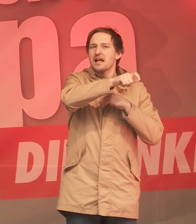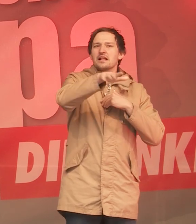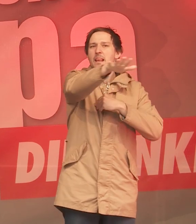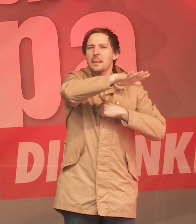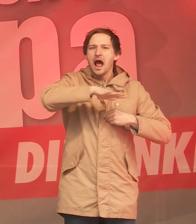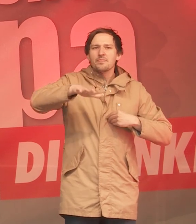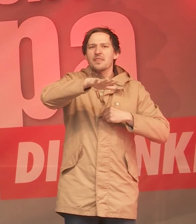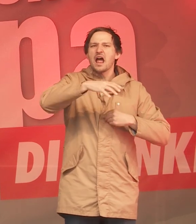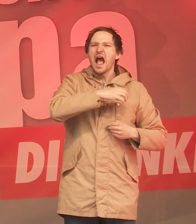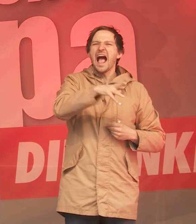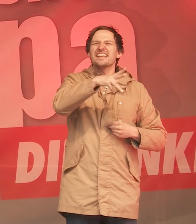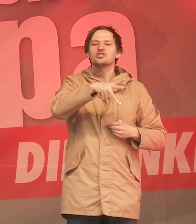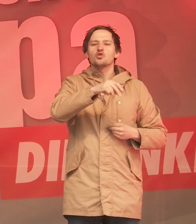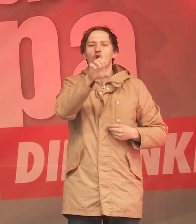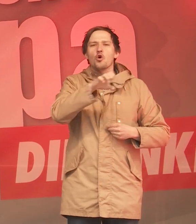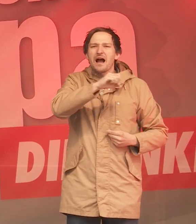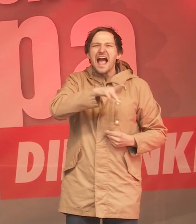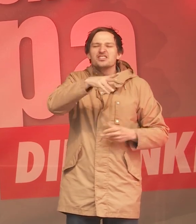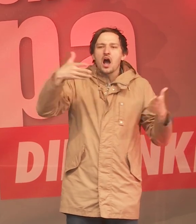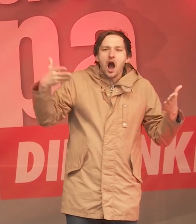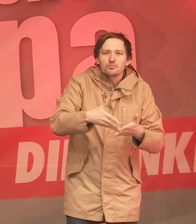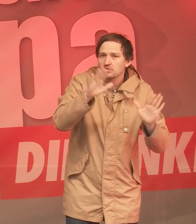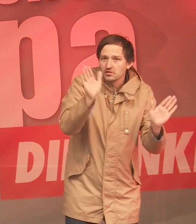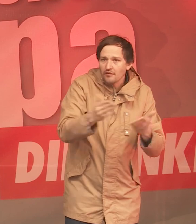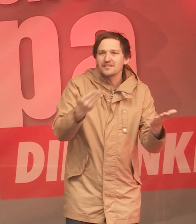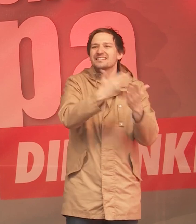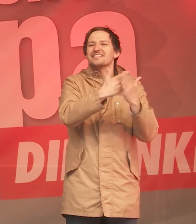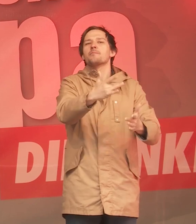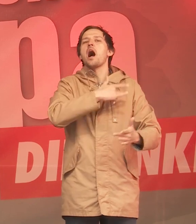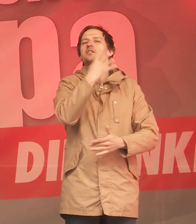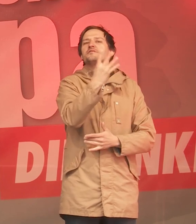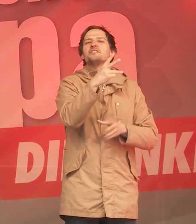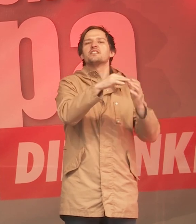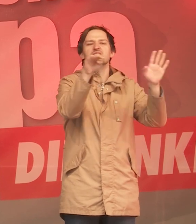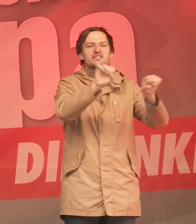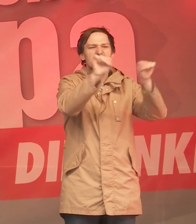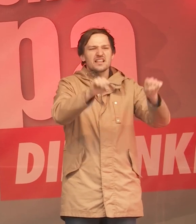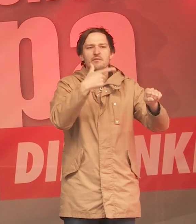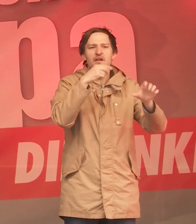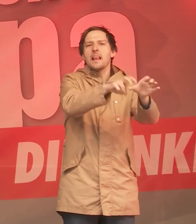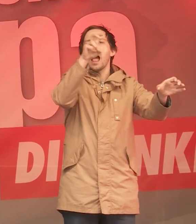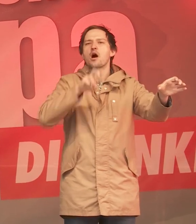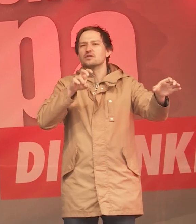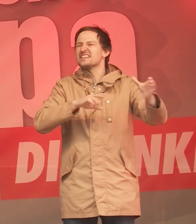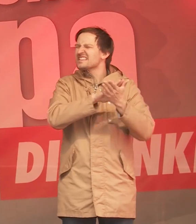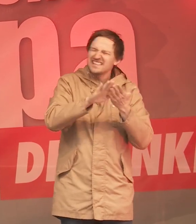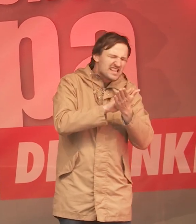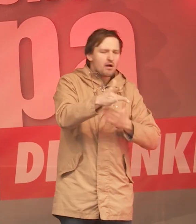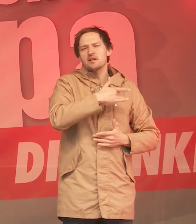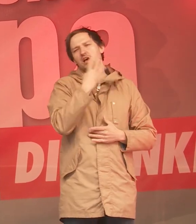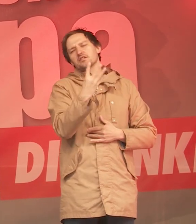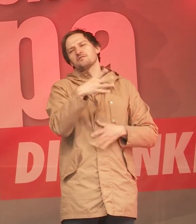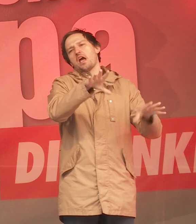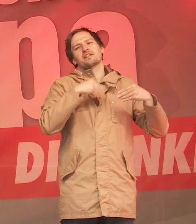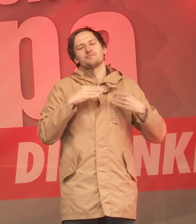reichen Kontinent darf es keine Armut geben. Deswegen wollen wir aus dem Hartz-IV-System aussteigen. Wir werden uns niemals mit Hartz IV aussteigen.